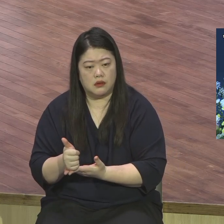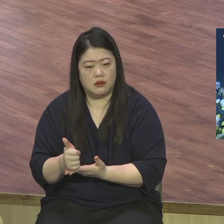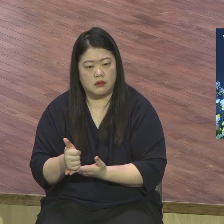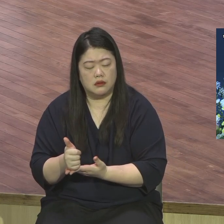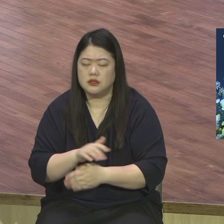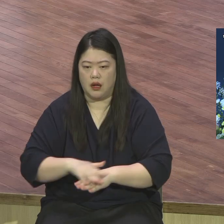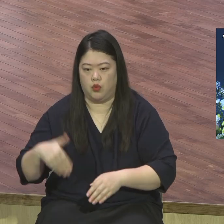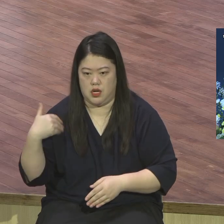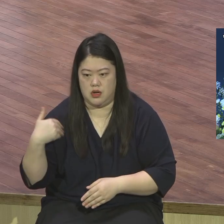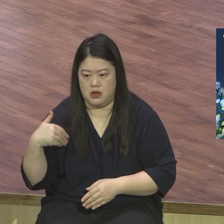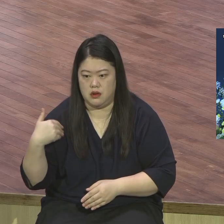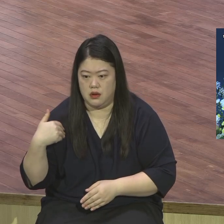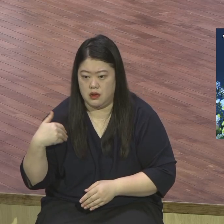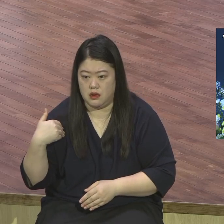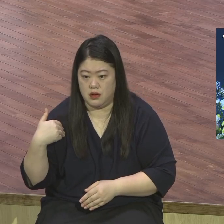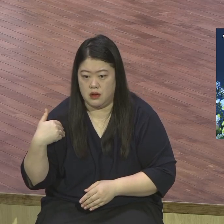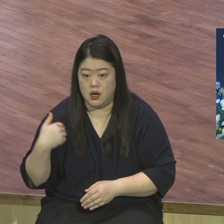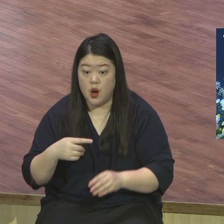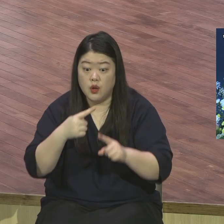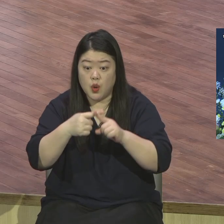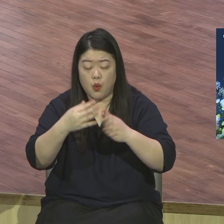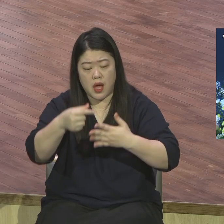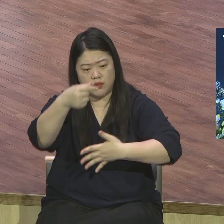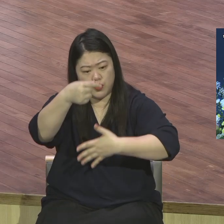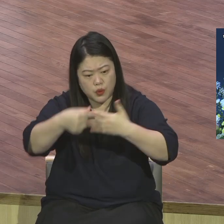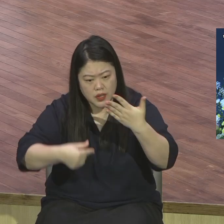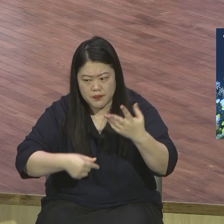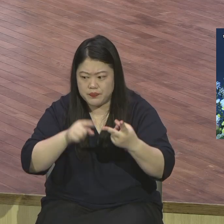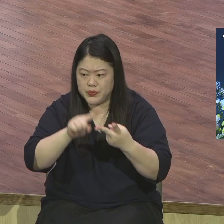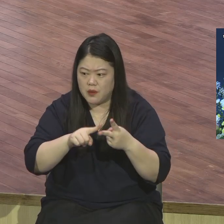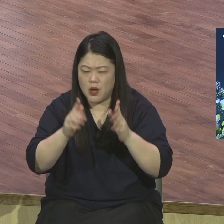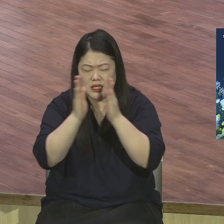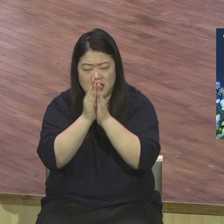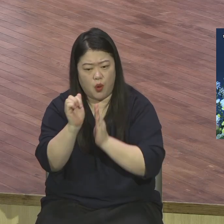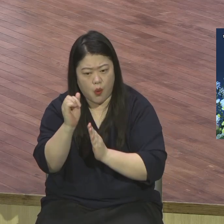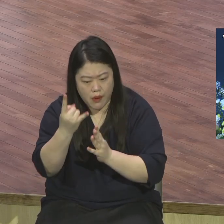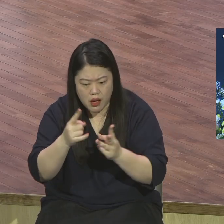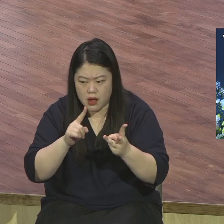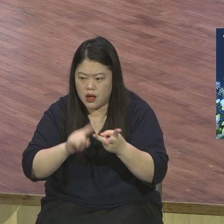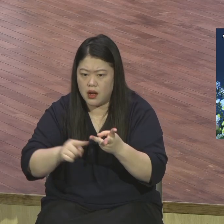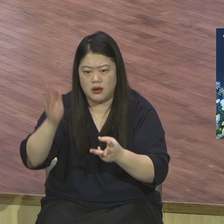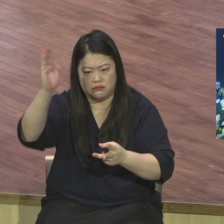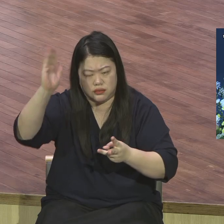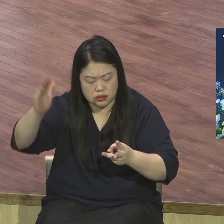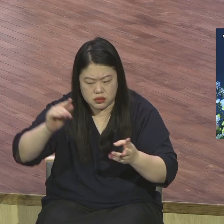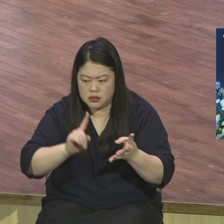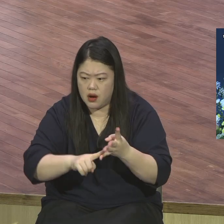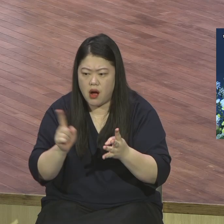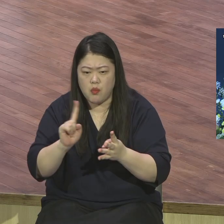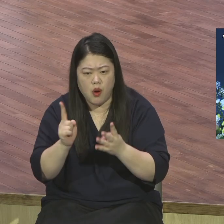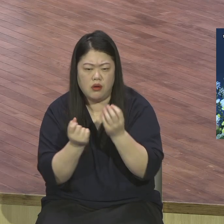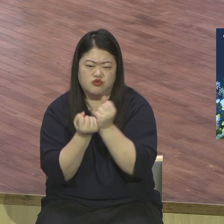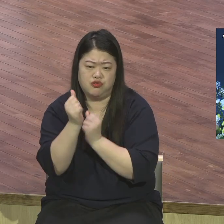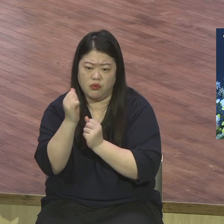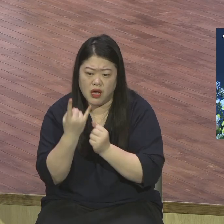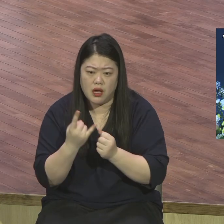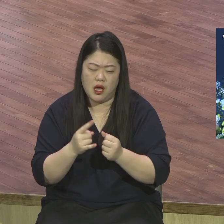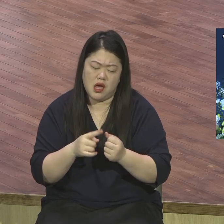프로그램도 많이 쓰고 뭐 하고 싶은 교회가 부흥된다는 단다고 하면 수단 방법을 가리지 않고 온갖 프로그램 다